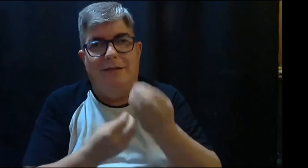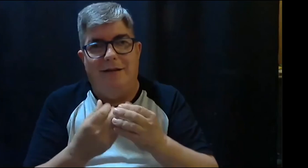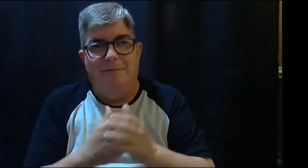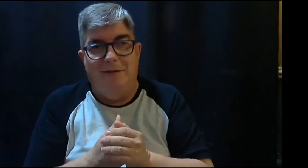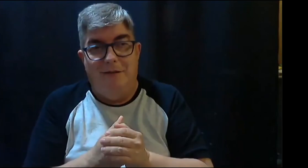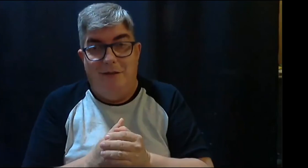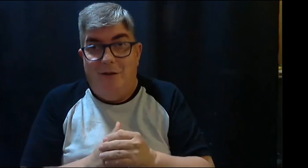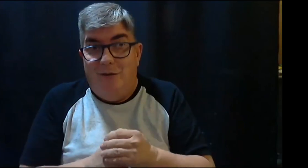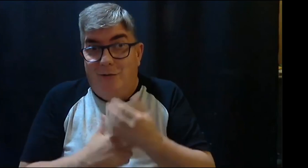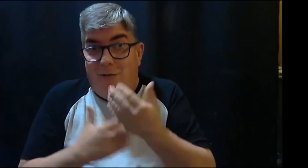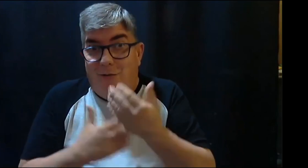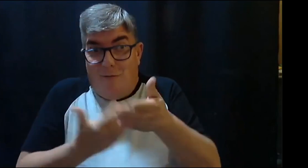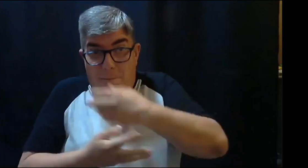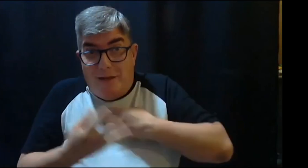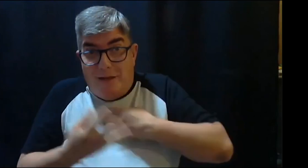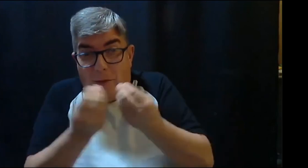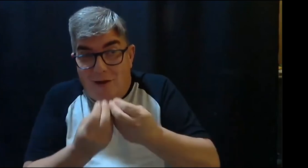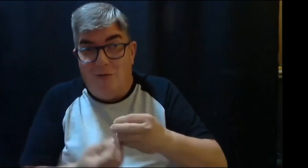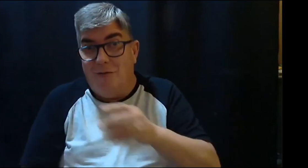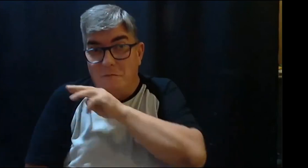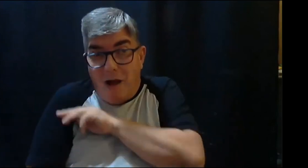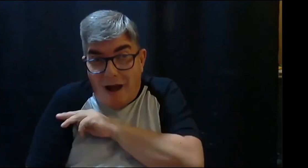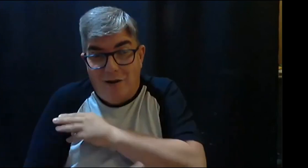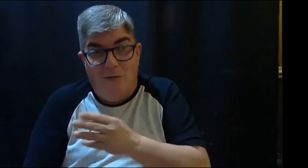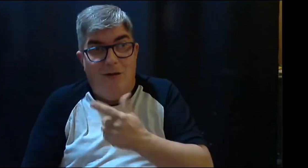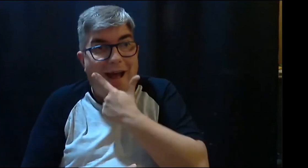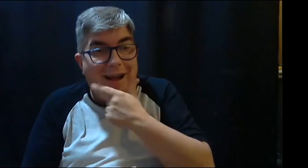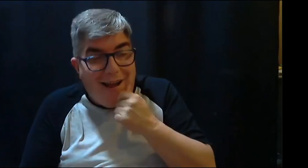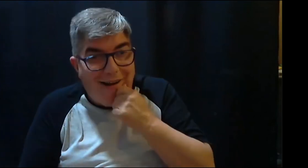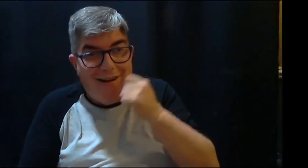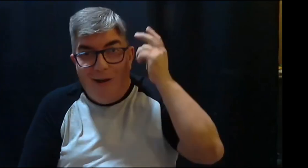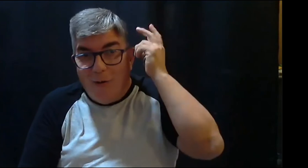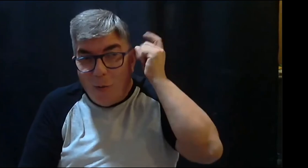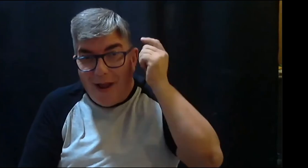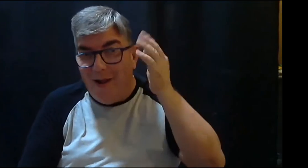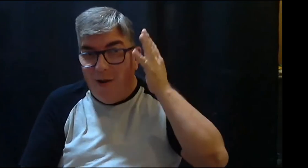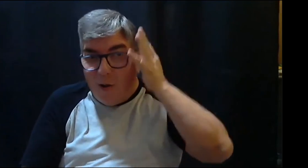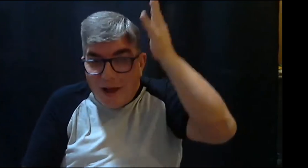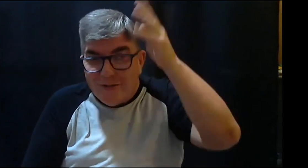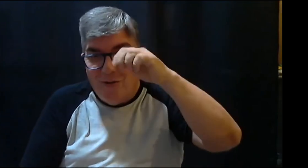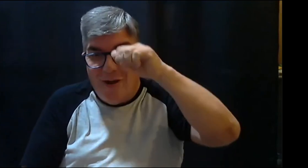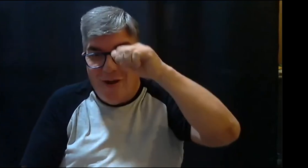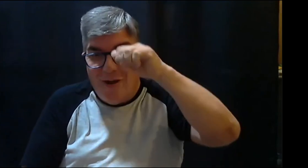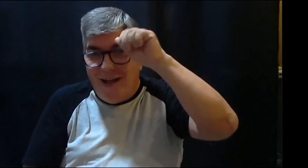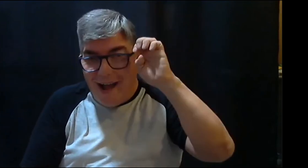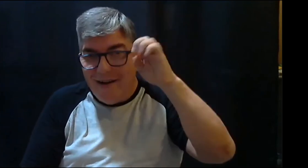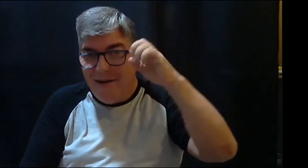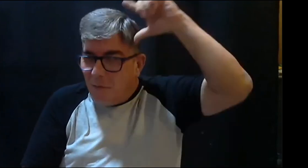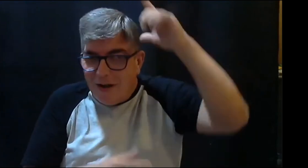señas, pues eso va sumando muchas más cosas positivas y mucho más por hacer. Así que, con nuestra compañera Angélica, con